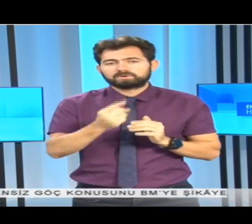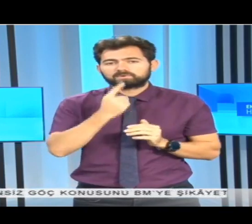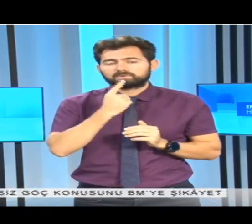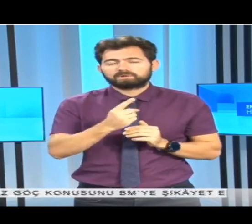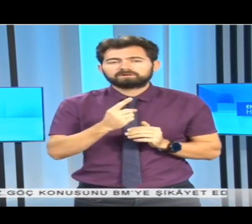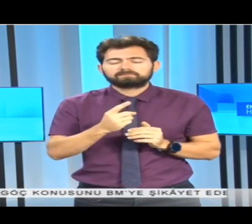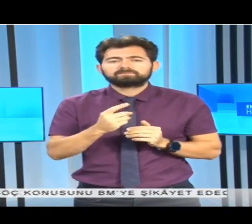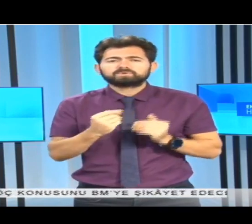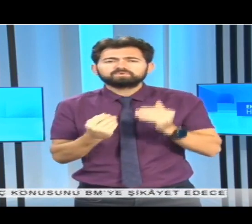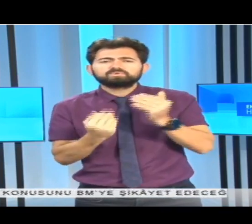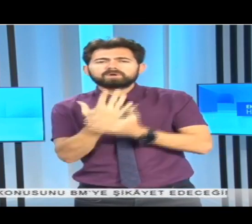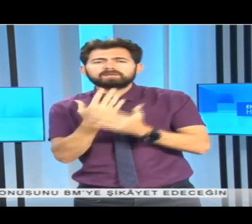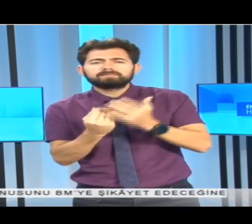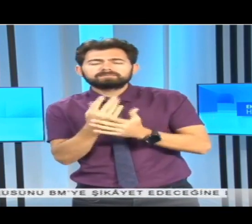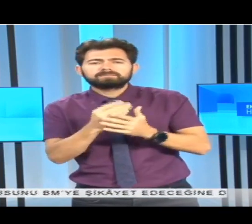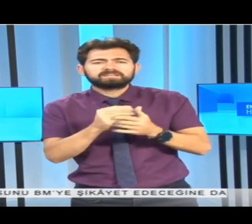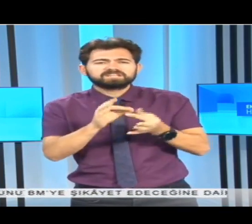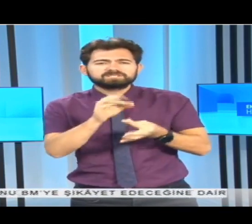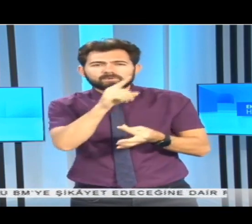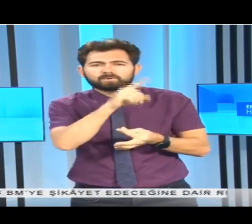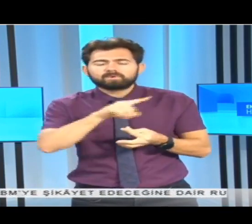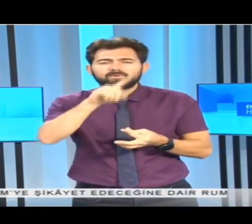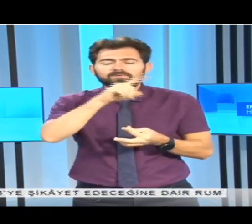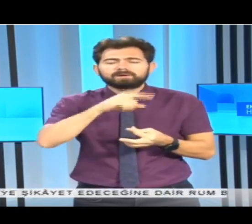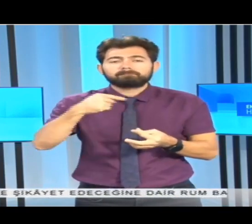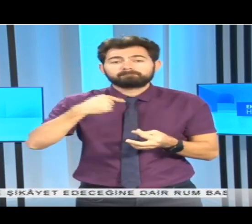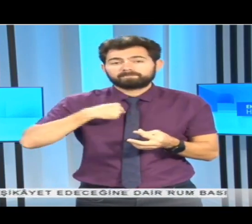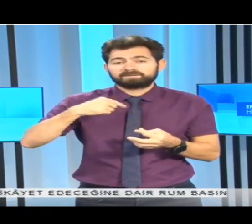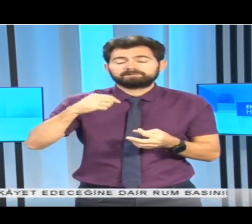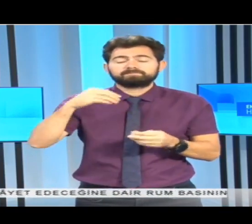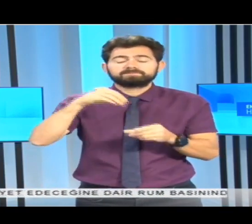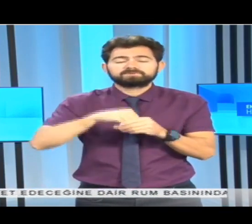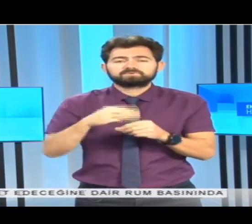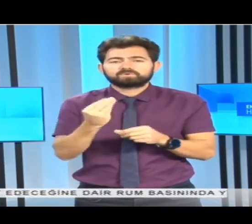üreten kesimler başımızın tacıdır dedi.